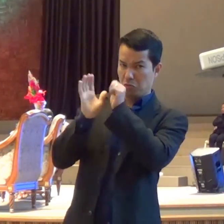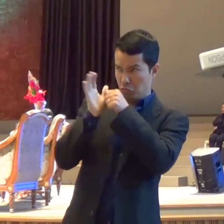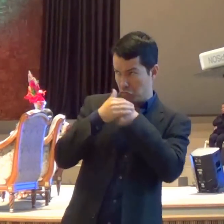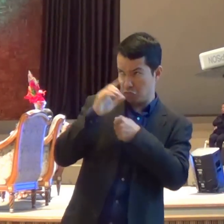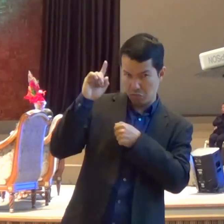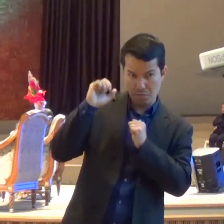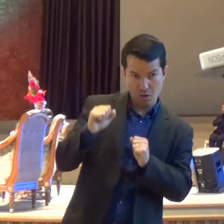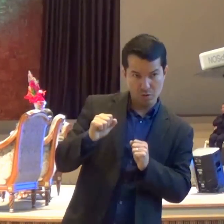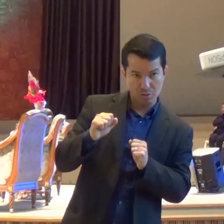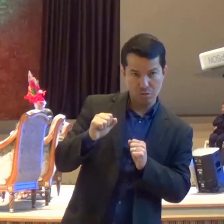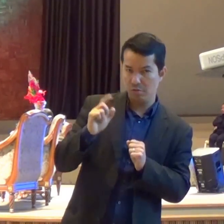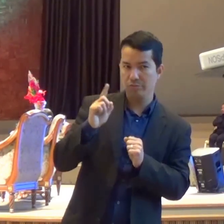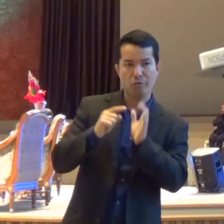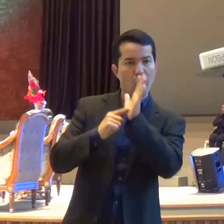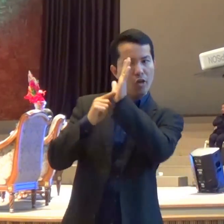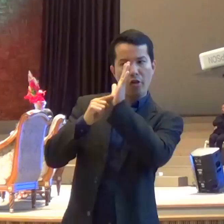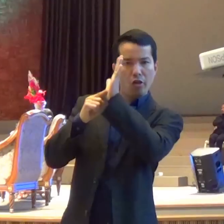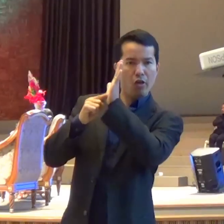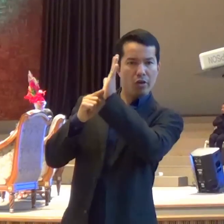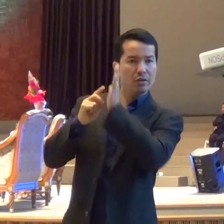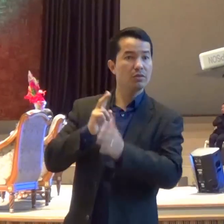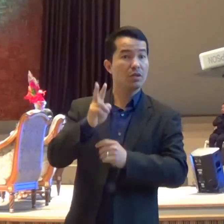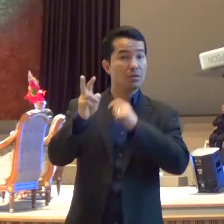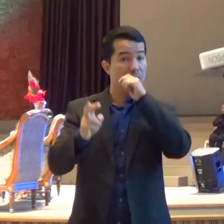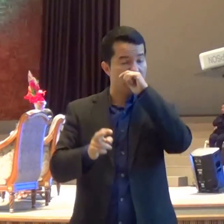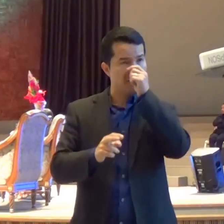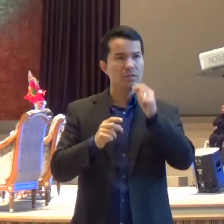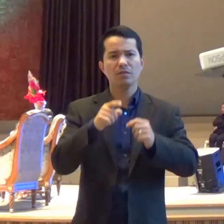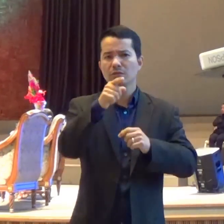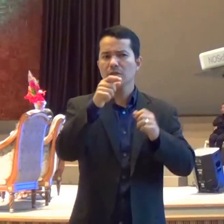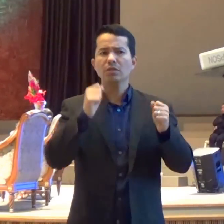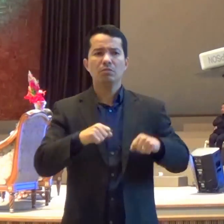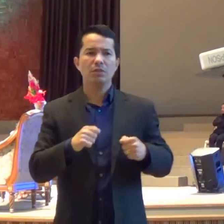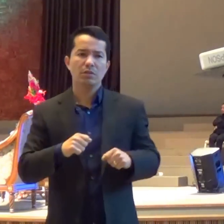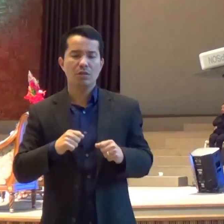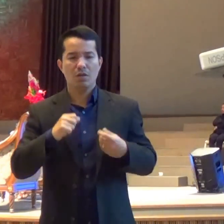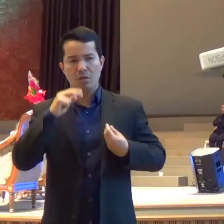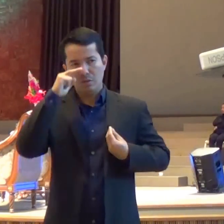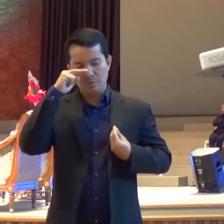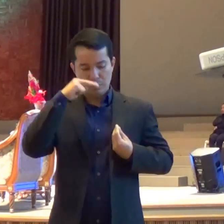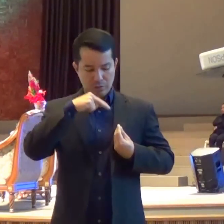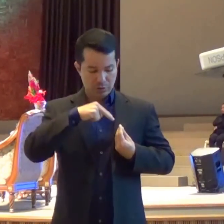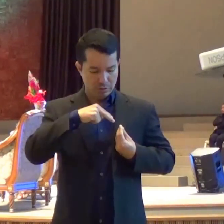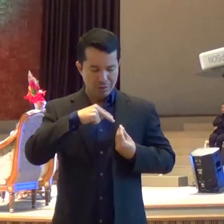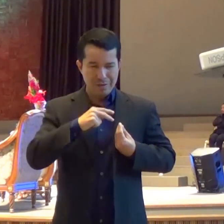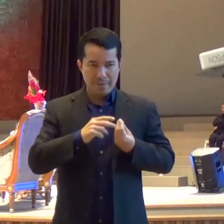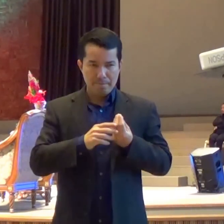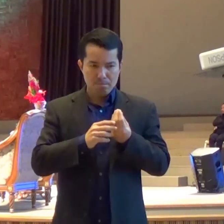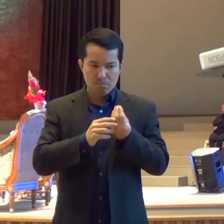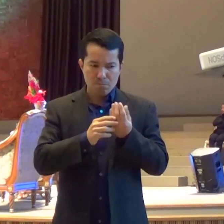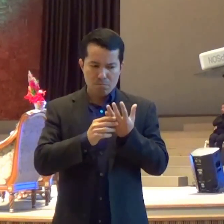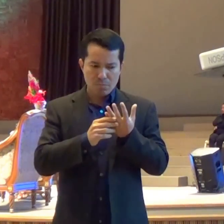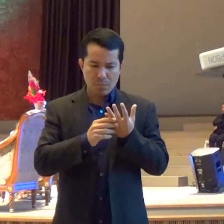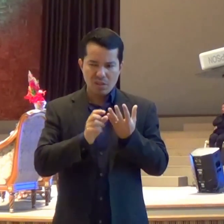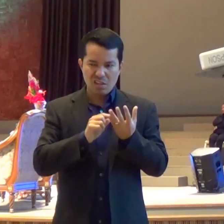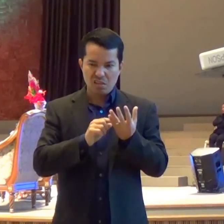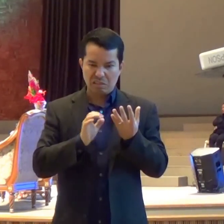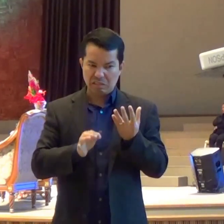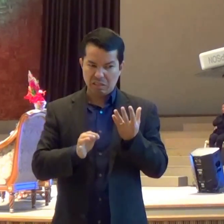se você Não fizer isso Todo dia Na sua casa Pelo menos No dia em que Você estiver aqui Para